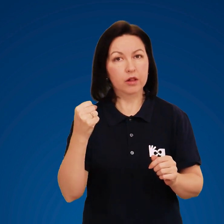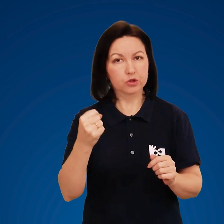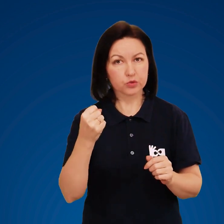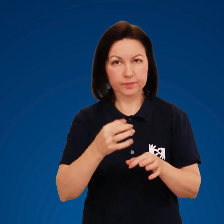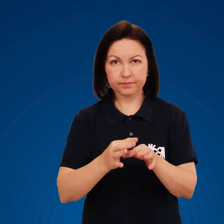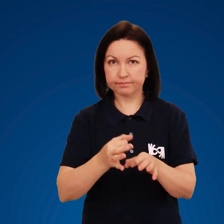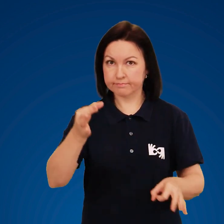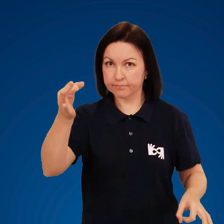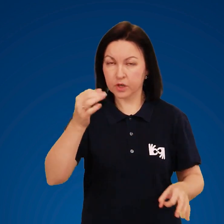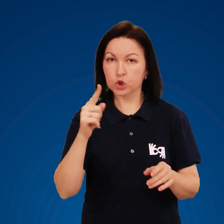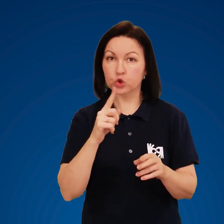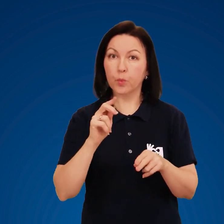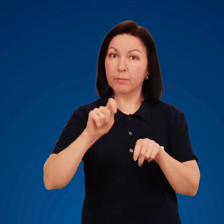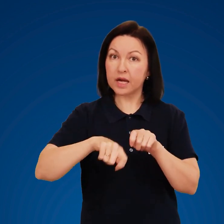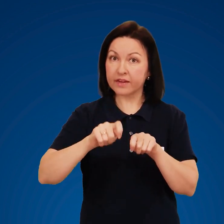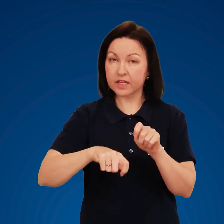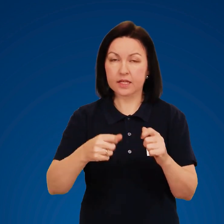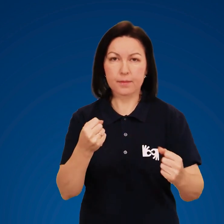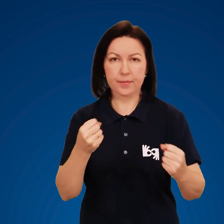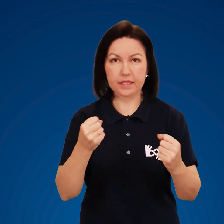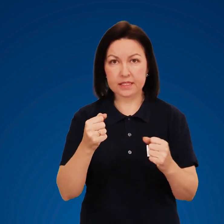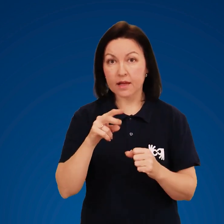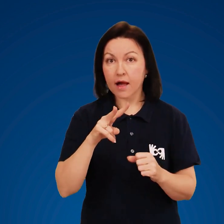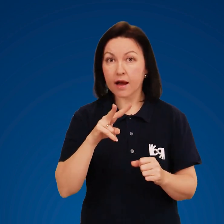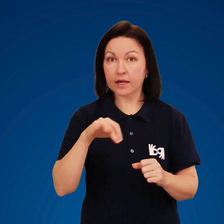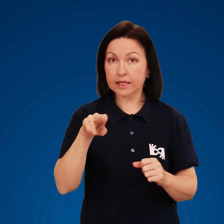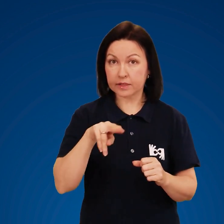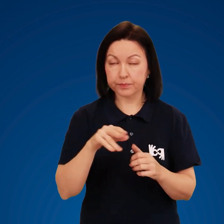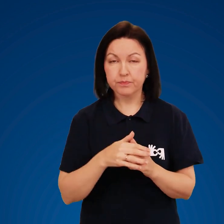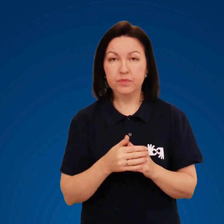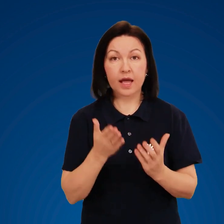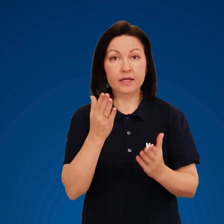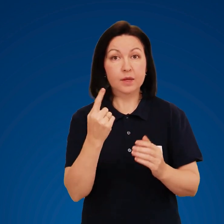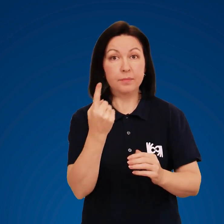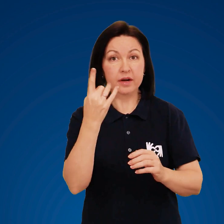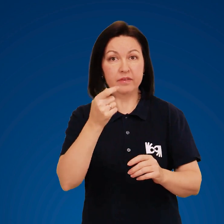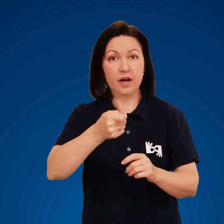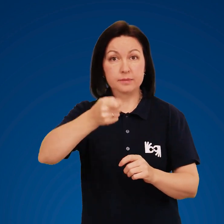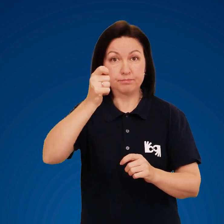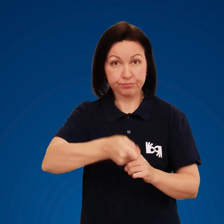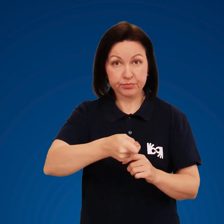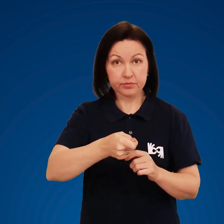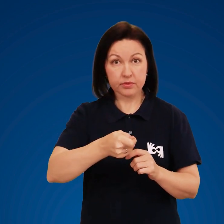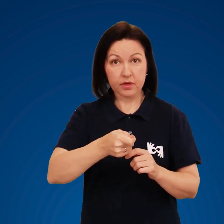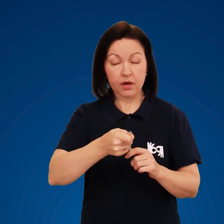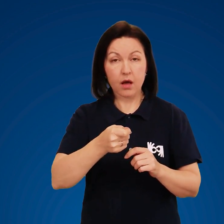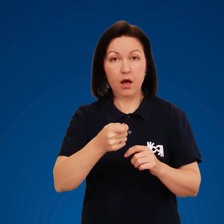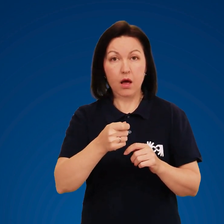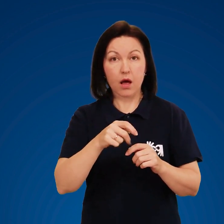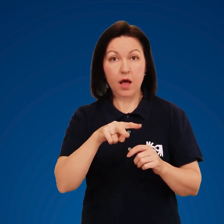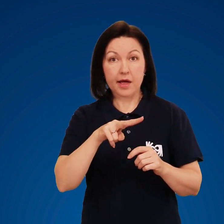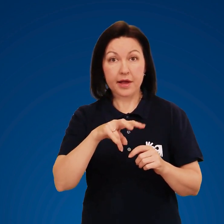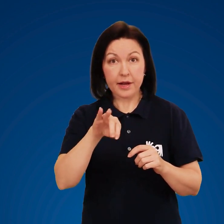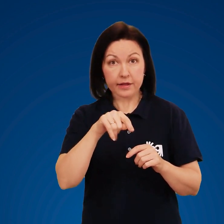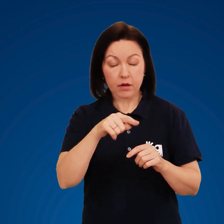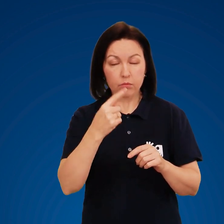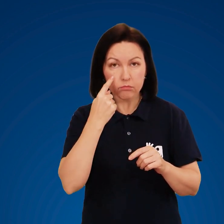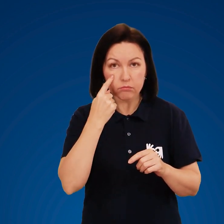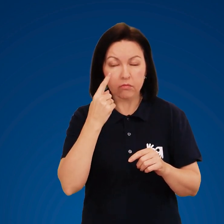Візьміть із собою палицю для того, щоб перевірити міцність льоду. Якщо після першого удару